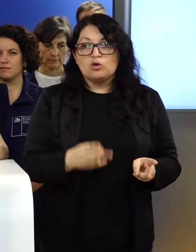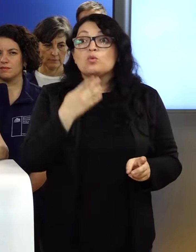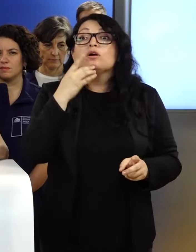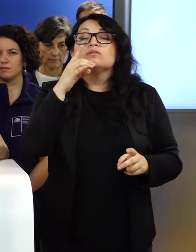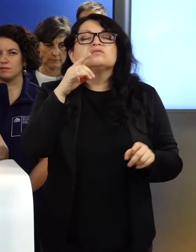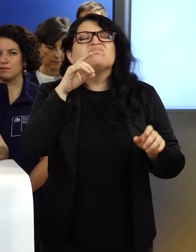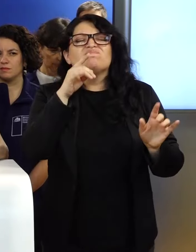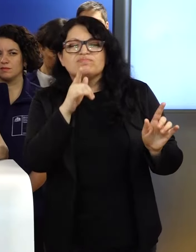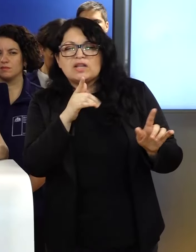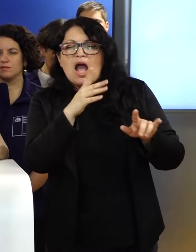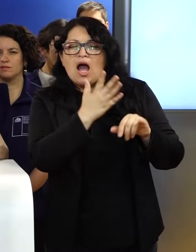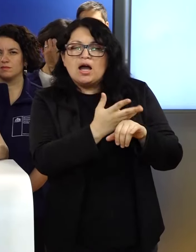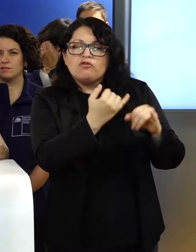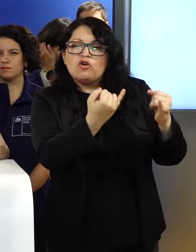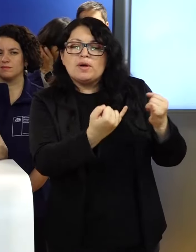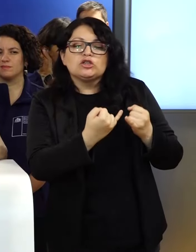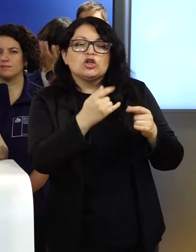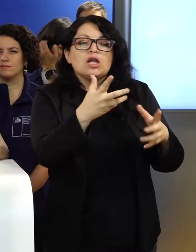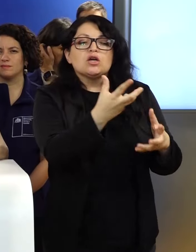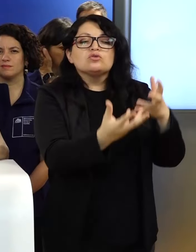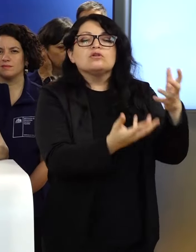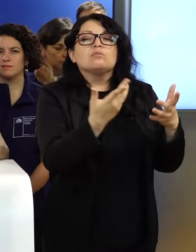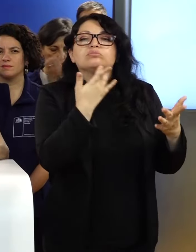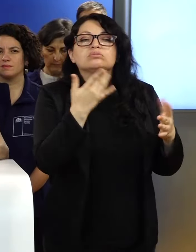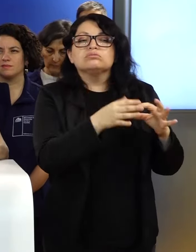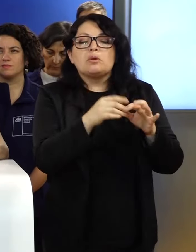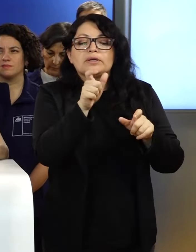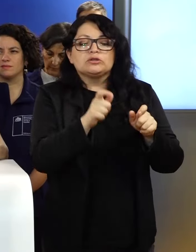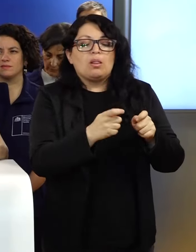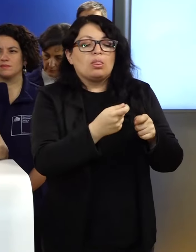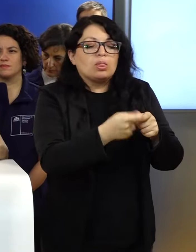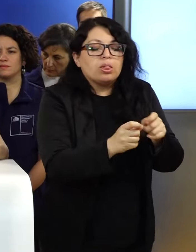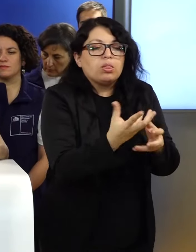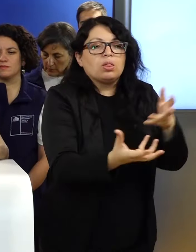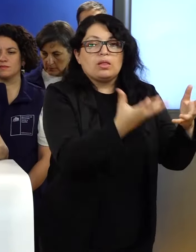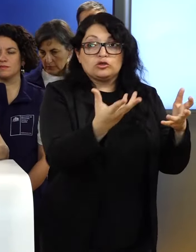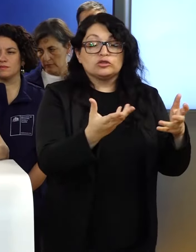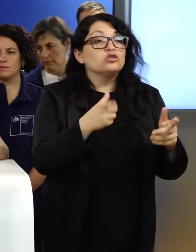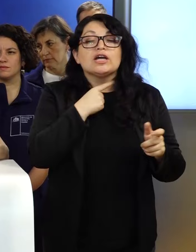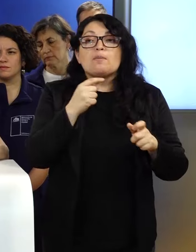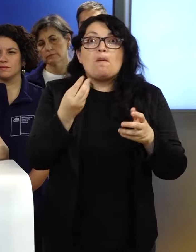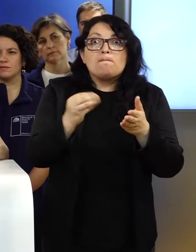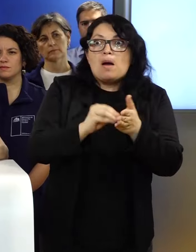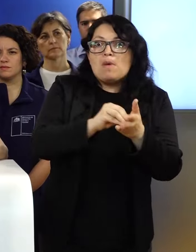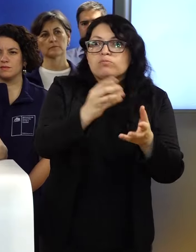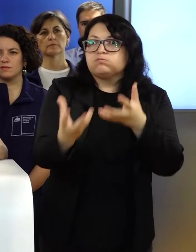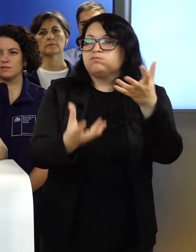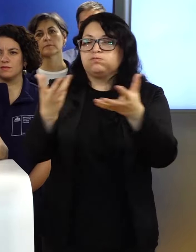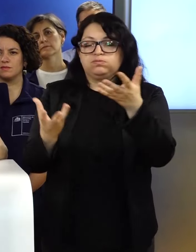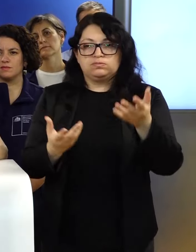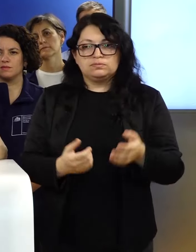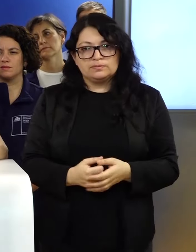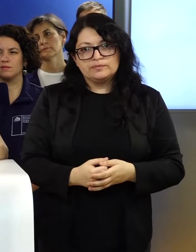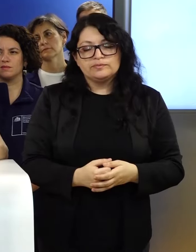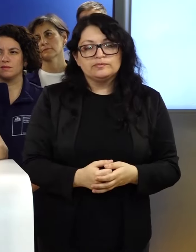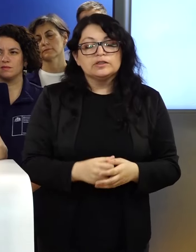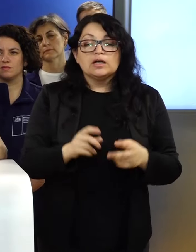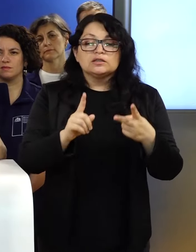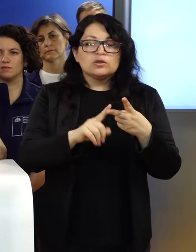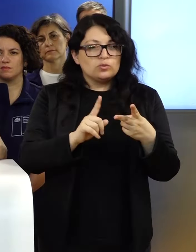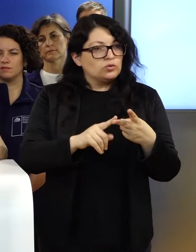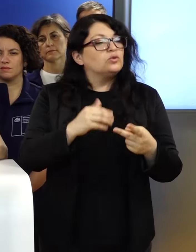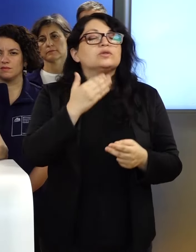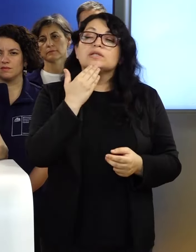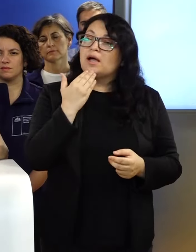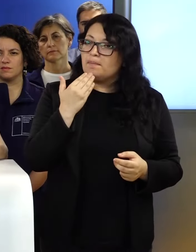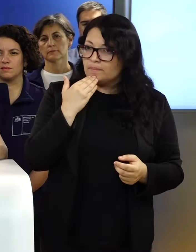de estos incendios y queremos dificultar lo más posible cualquier otro intento de activar nuevos focos. En segundo lugar, queda